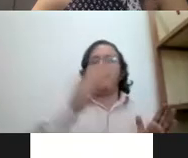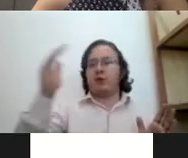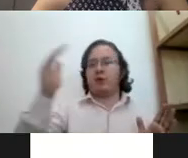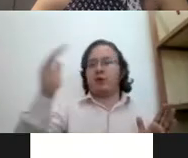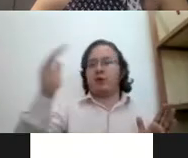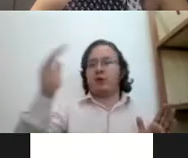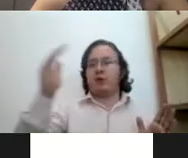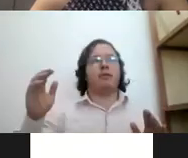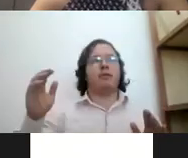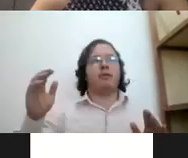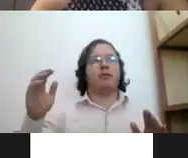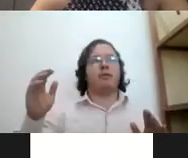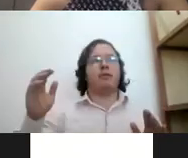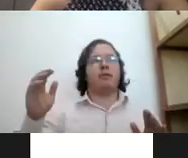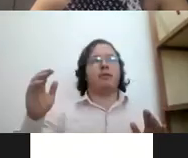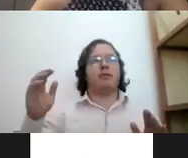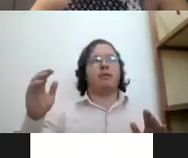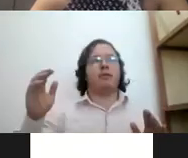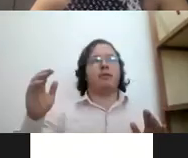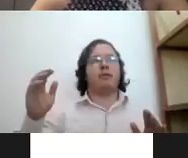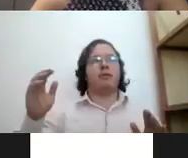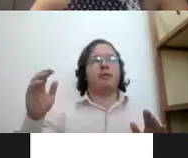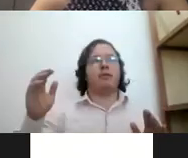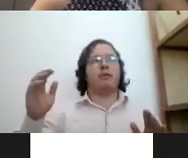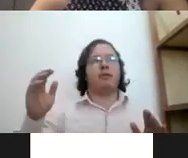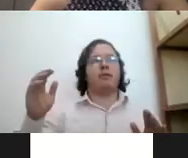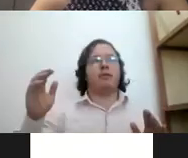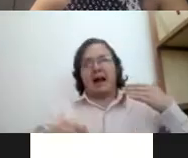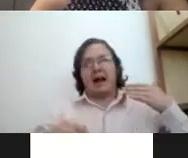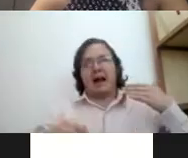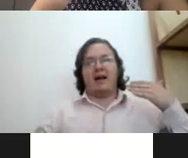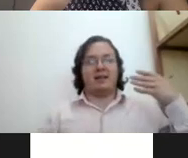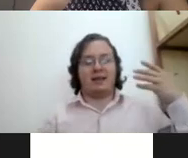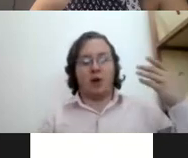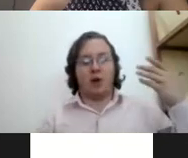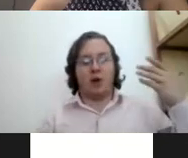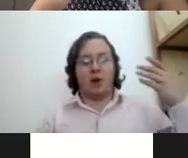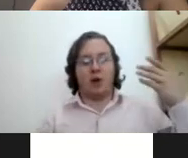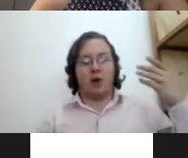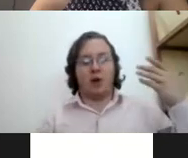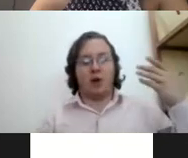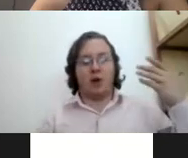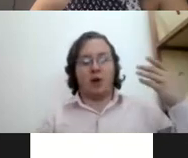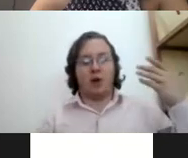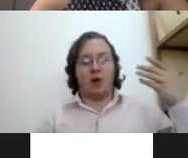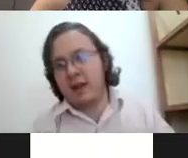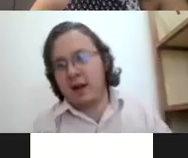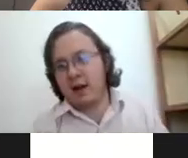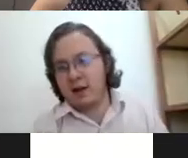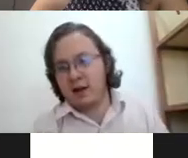importante que han topado mis abuelos para lograr que sean lo que son hoy en día